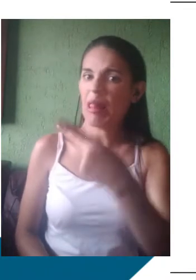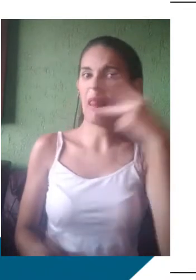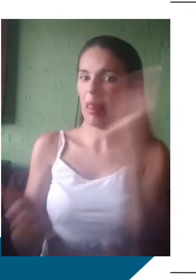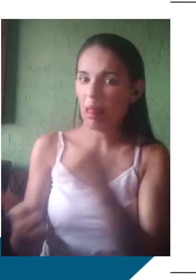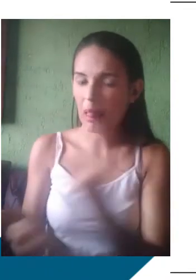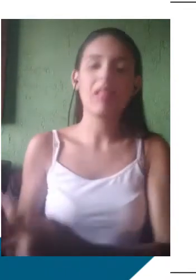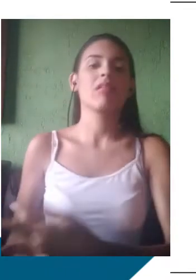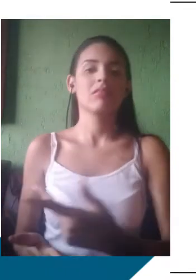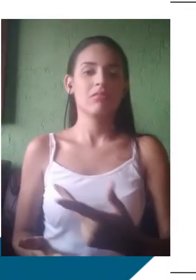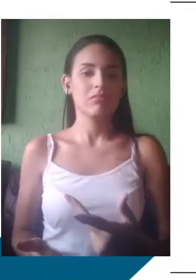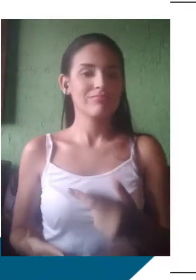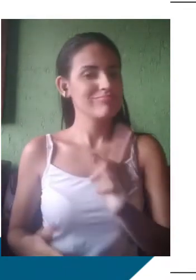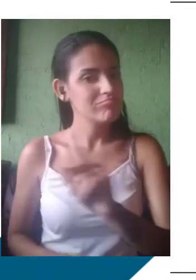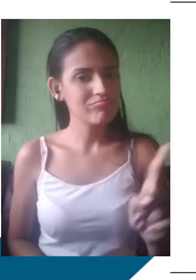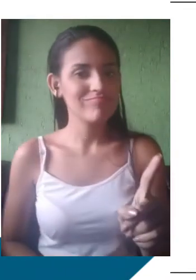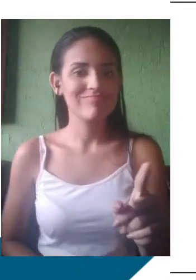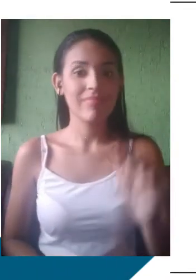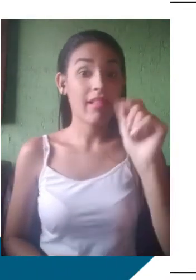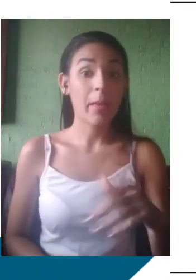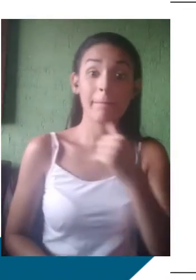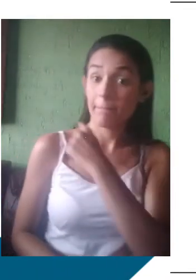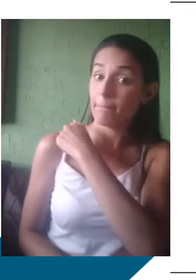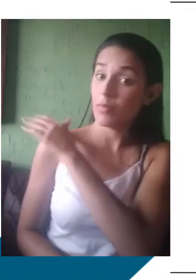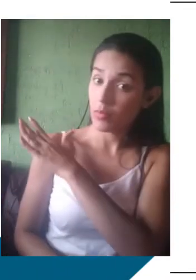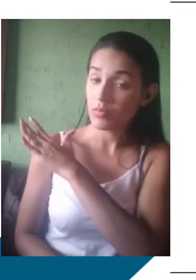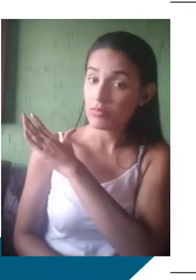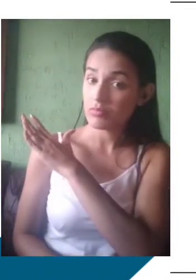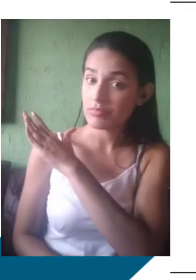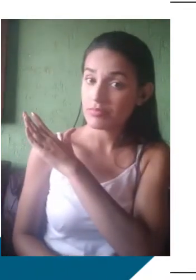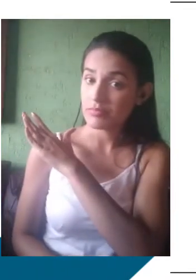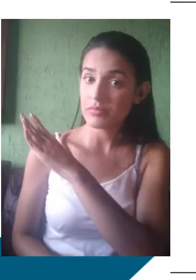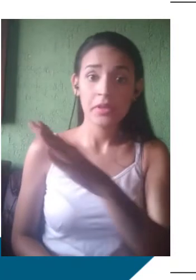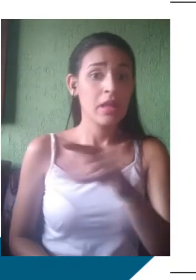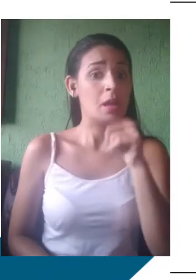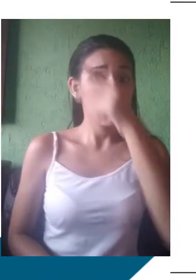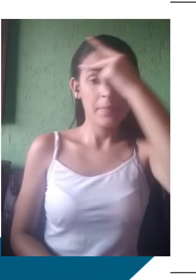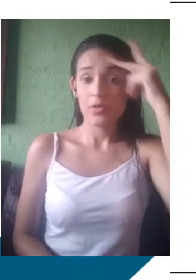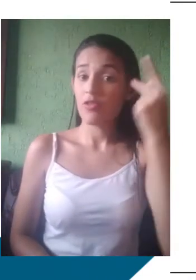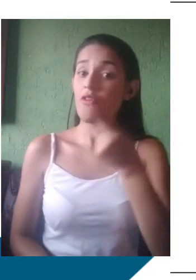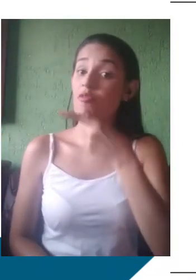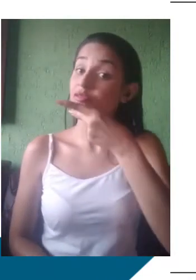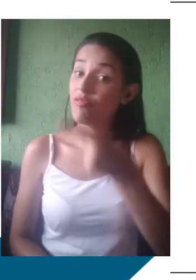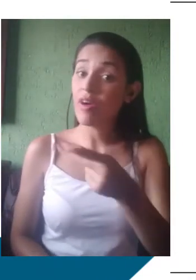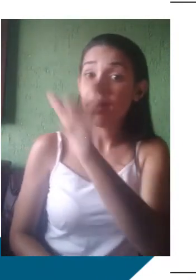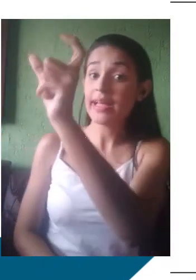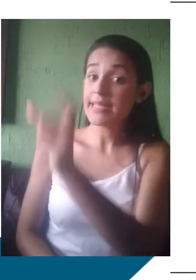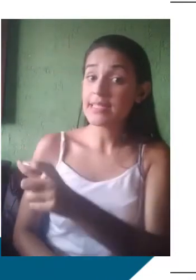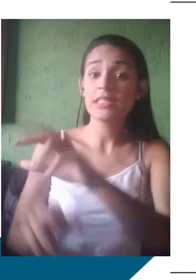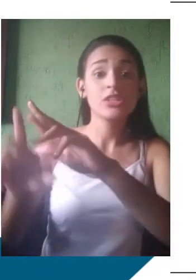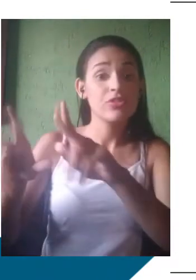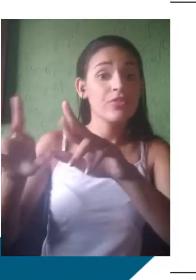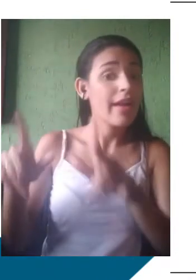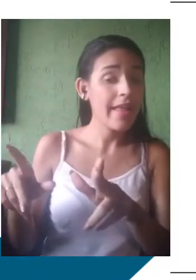questão de prestígio social, por ser uma variante falada, né, por uma determinada classe social, ela